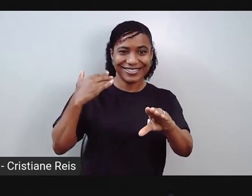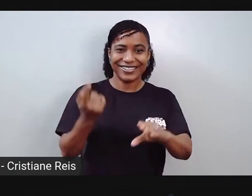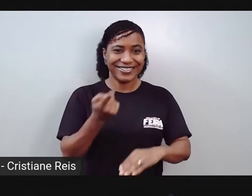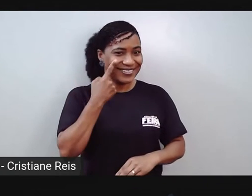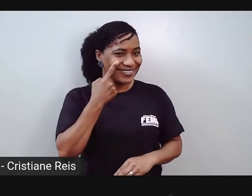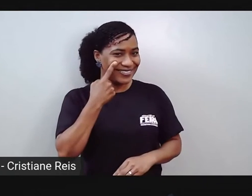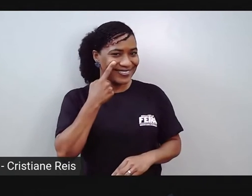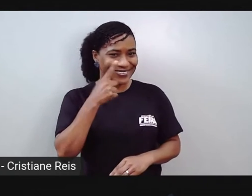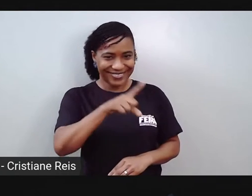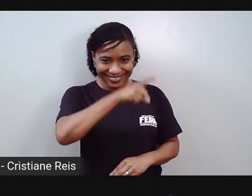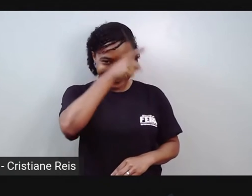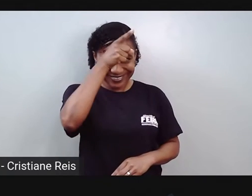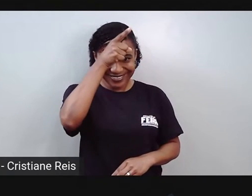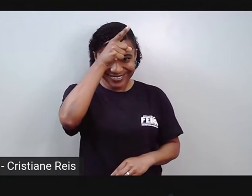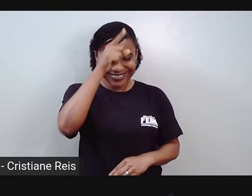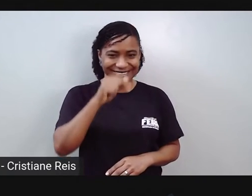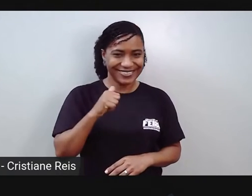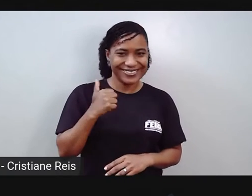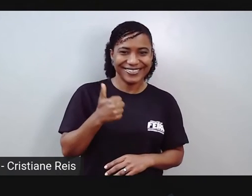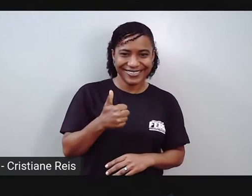sua criação. Está certo?